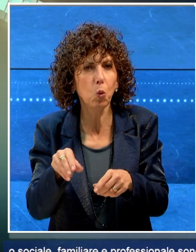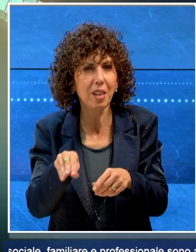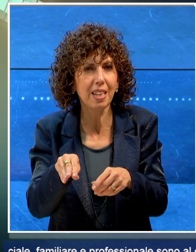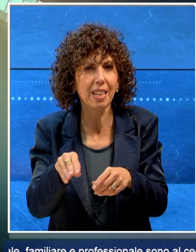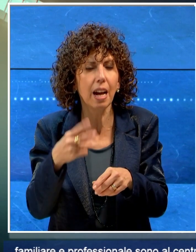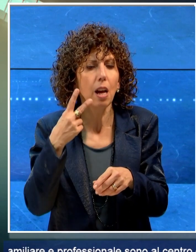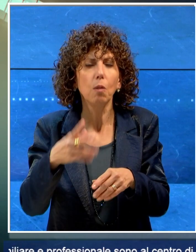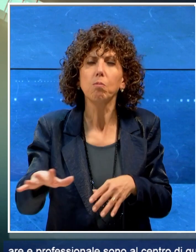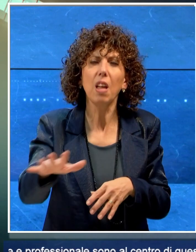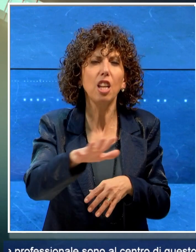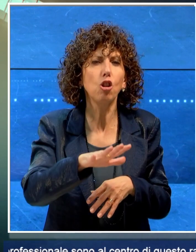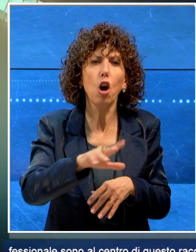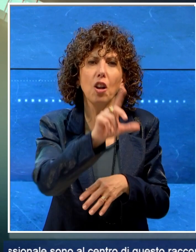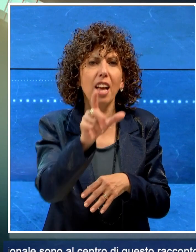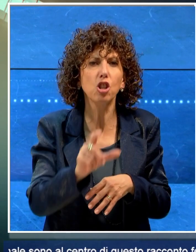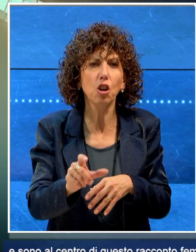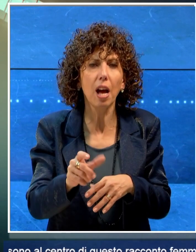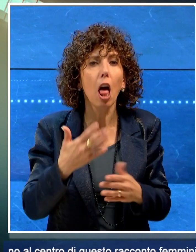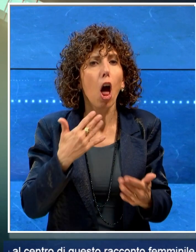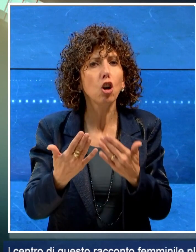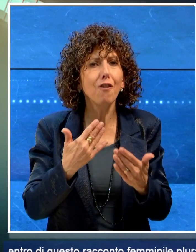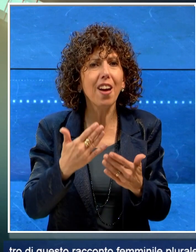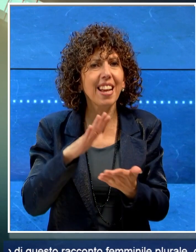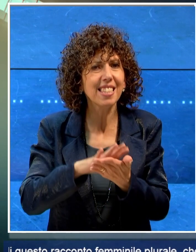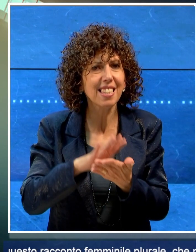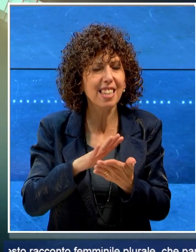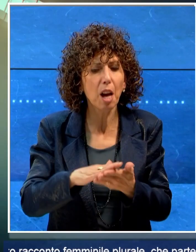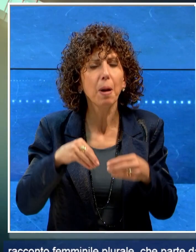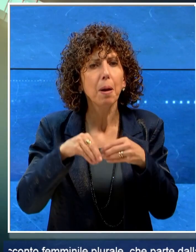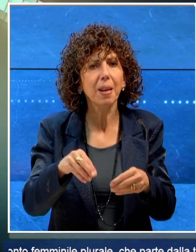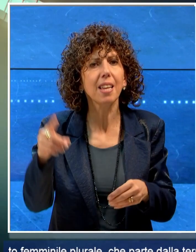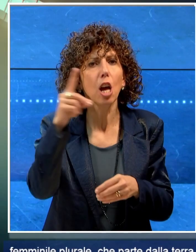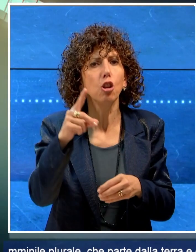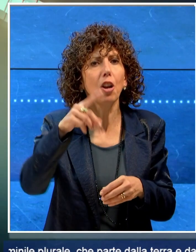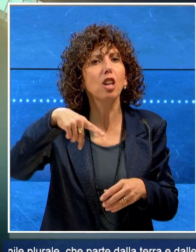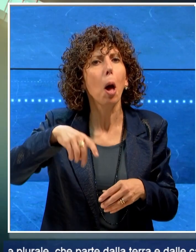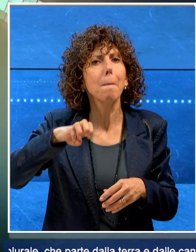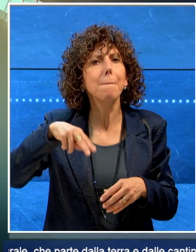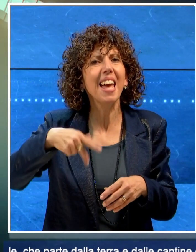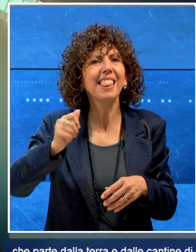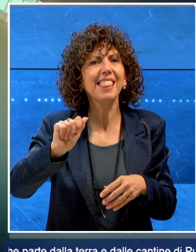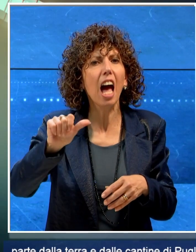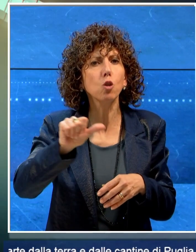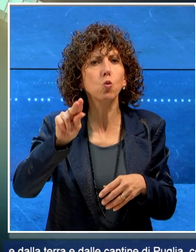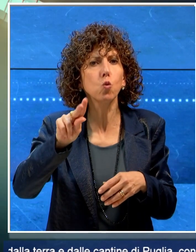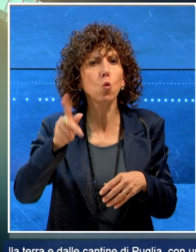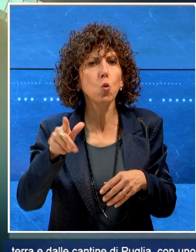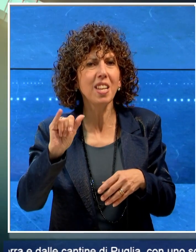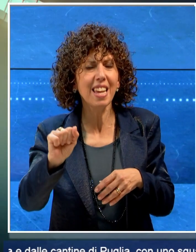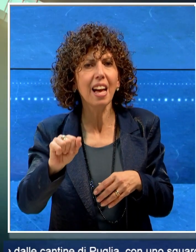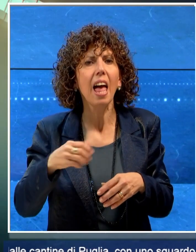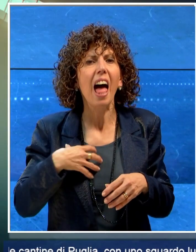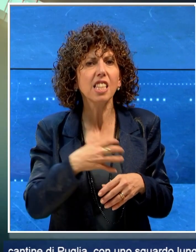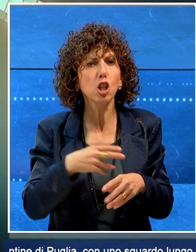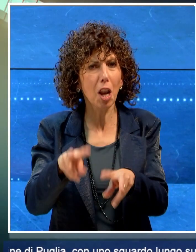'intero territorio nazionale. Alla conferenza stampa presenti Donato Penta Sui, assessore all'agricoltura della Regione